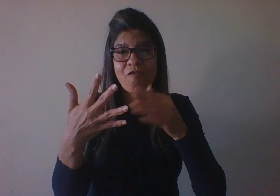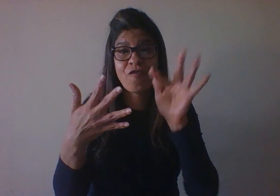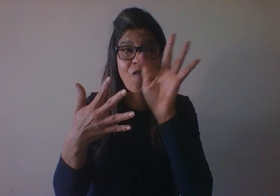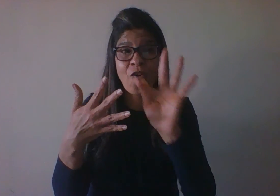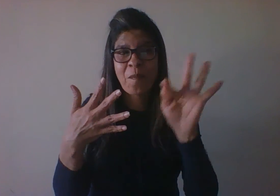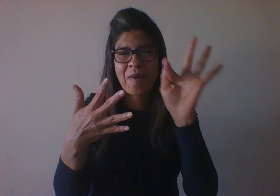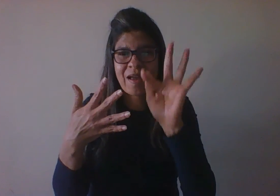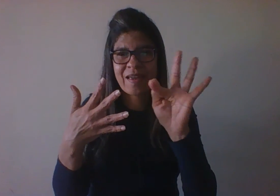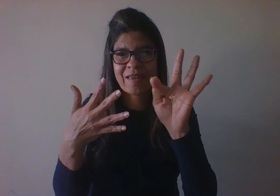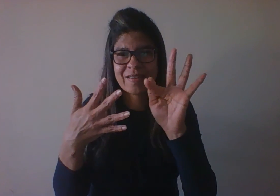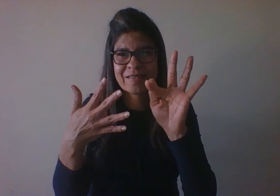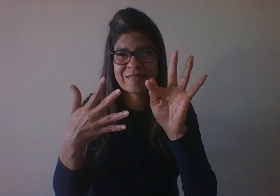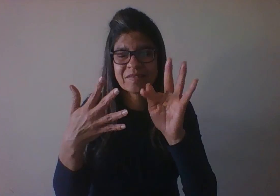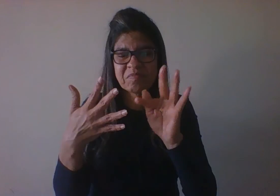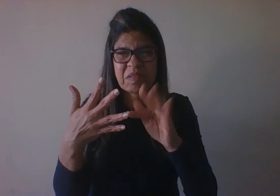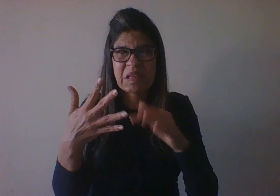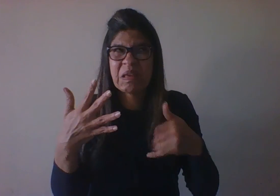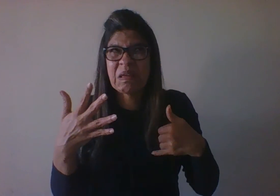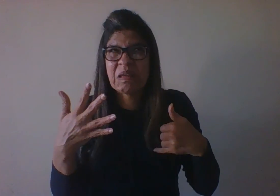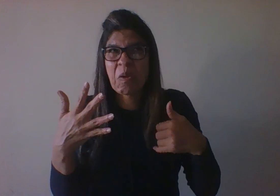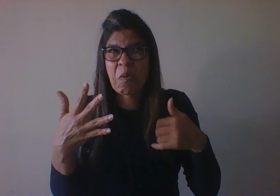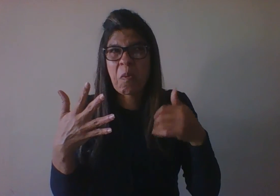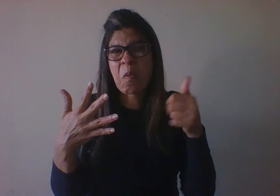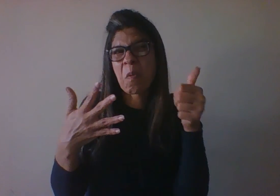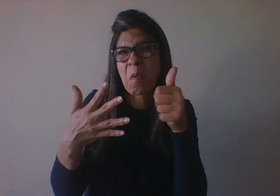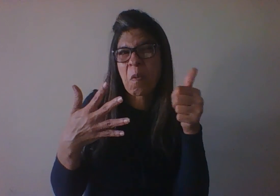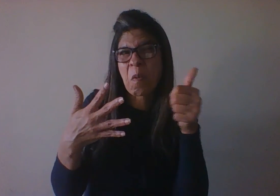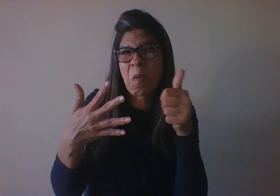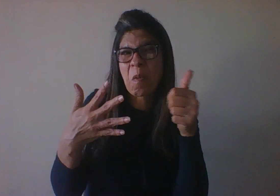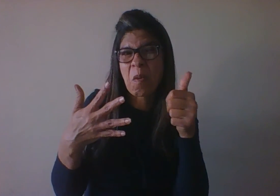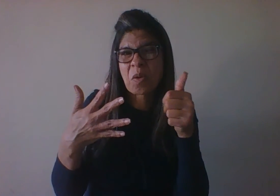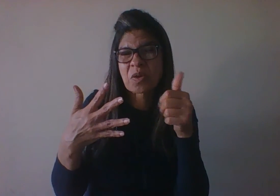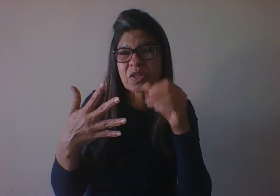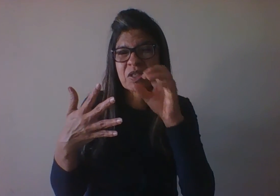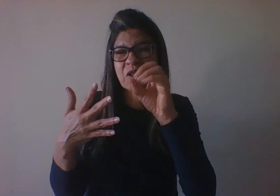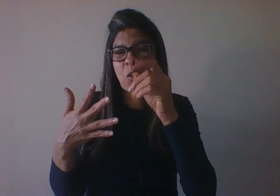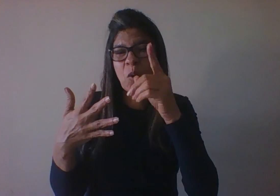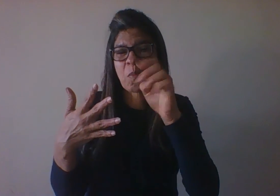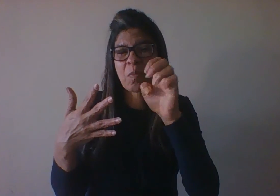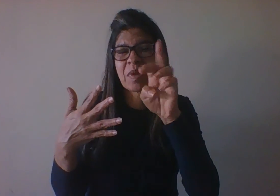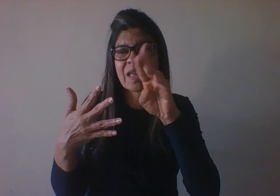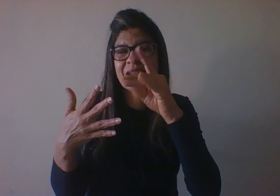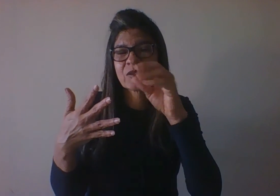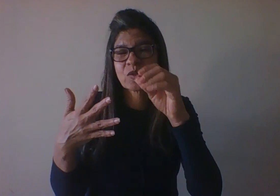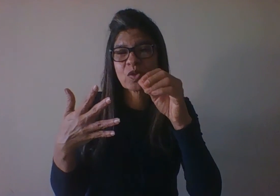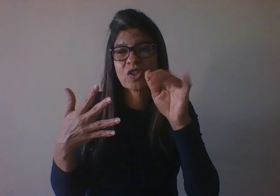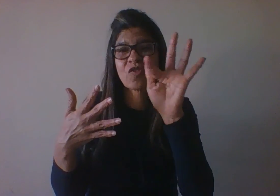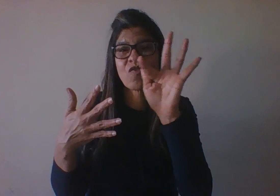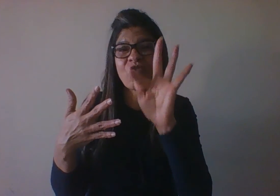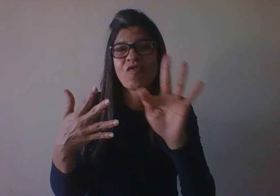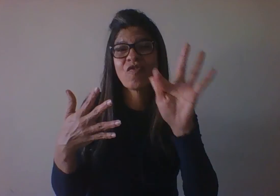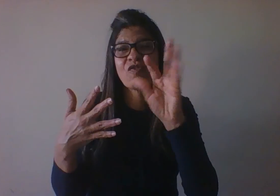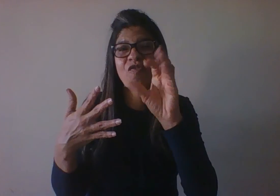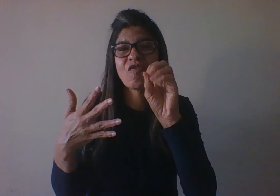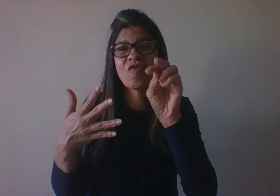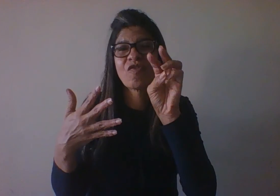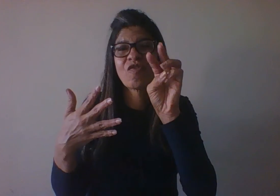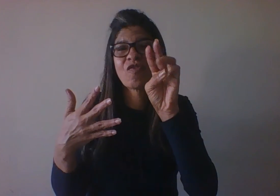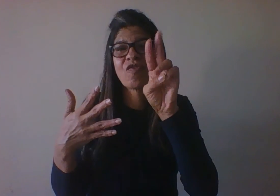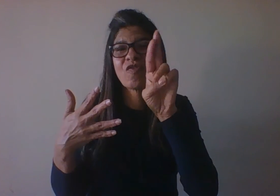dos 11 anos, no início da adolescência até o final da adolescência, a criança começa a pensar em termos abstratos. Então,